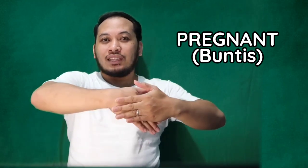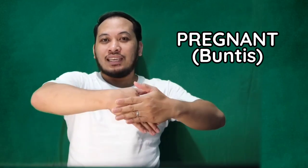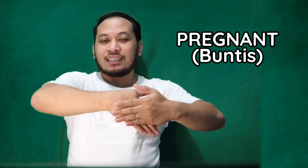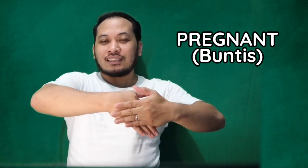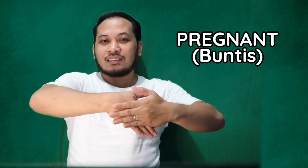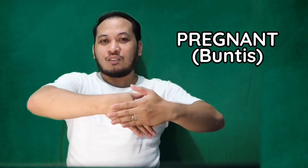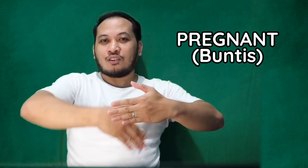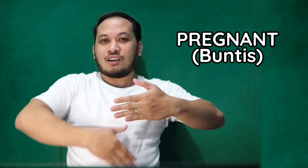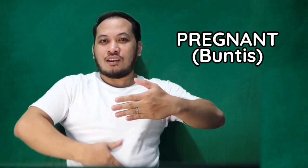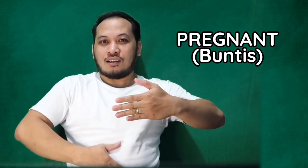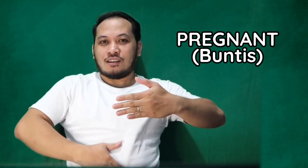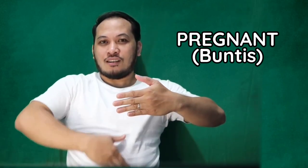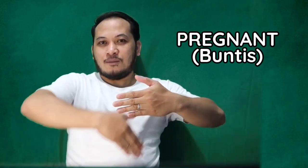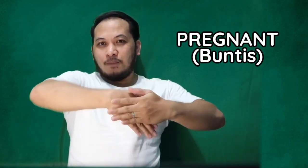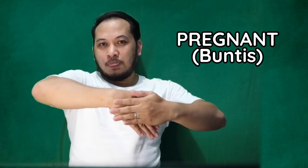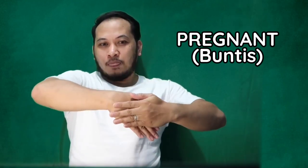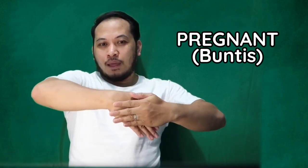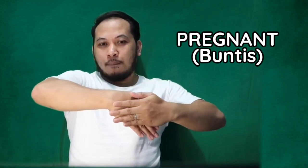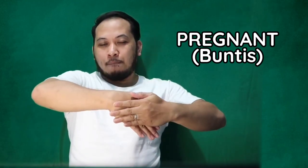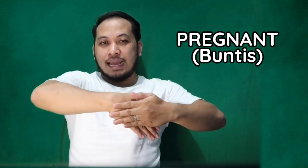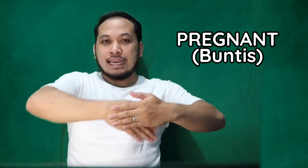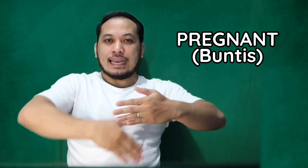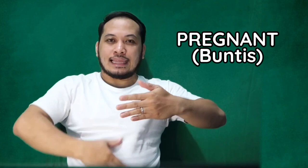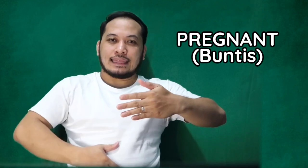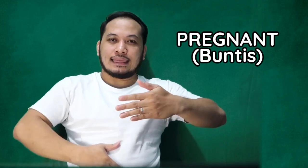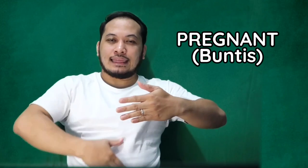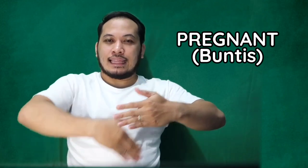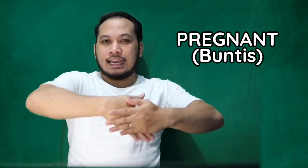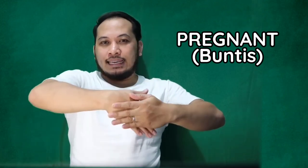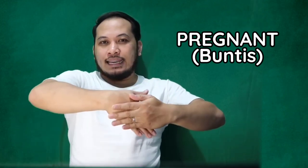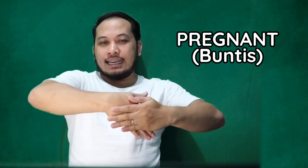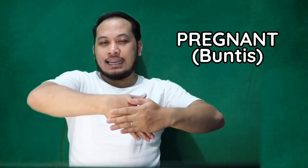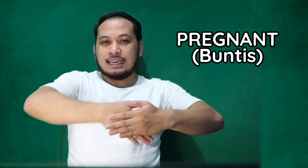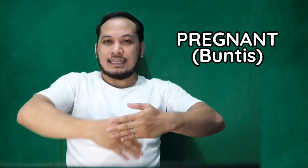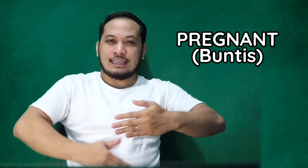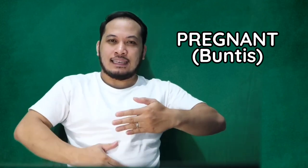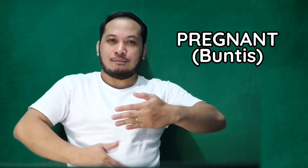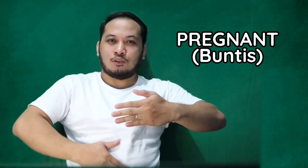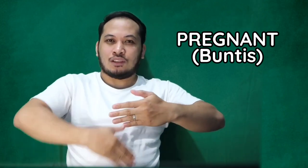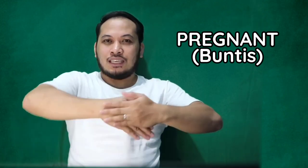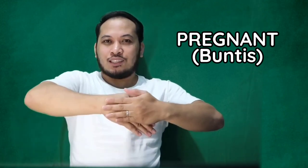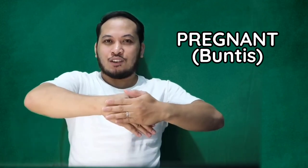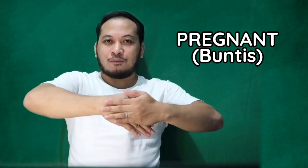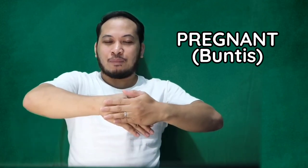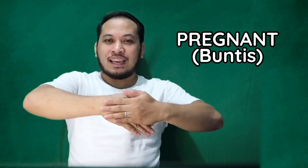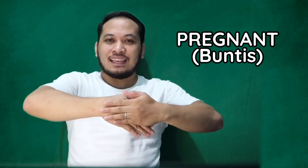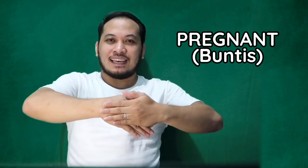Buntis. Or pregnant. Ayan. Buntis or pregnant.